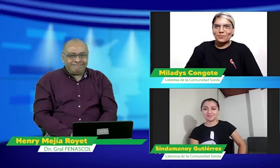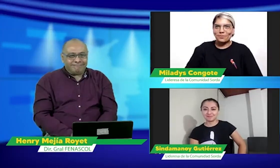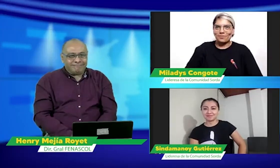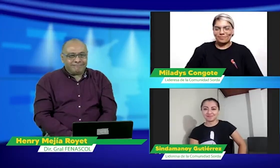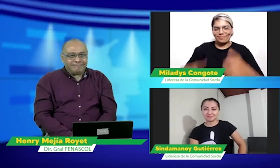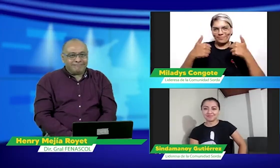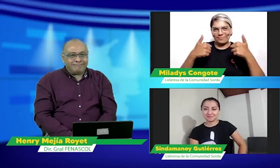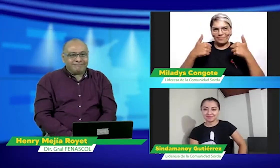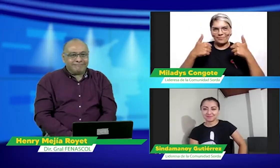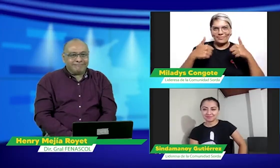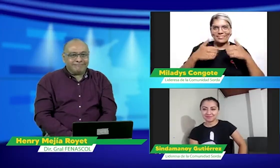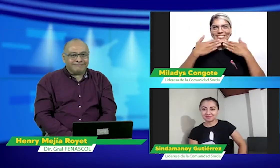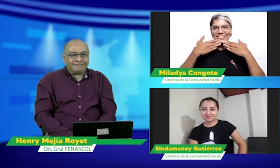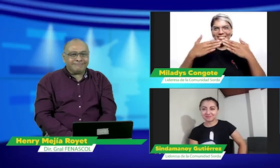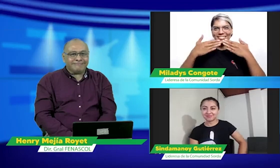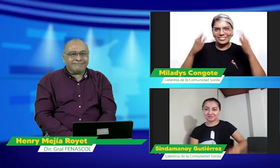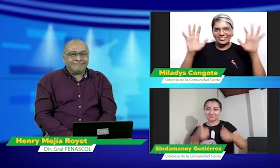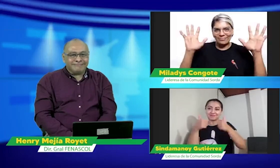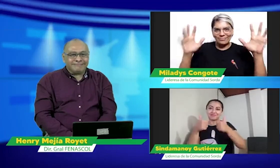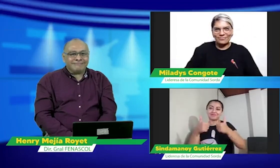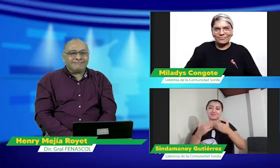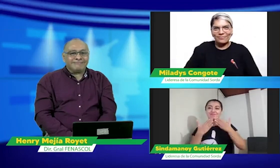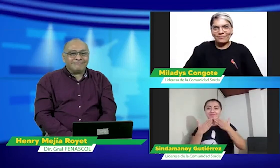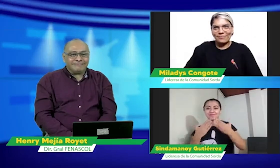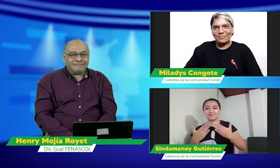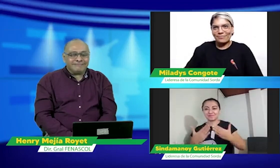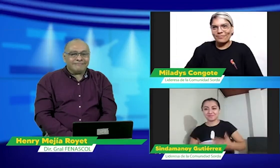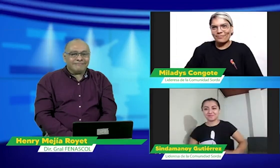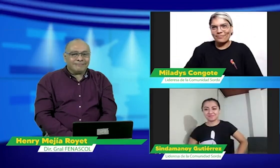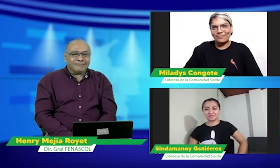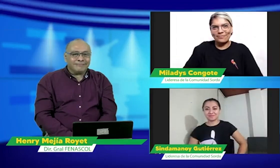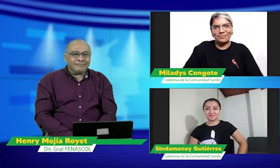este buen debate bien gracias muchísimas gracias